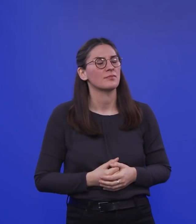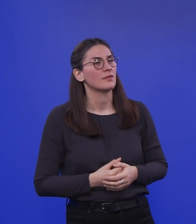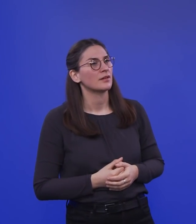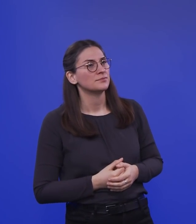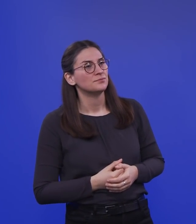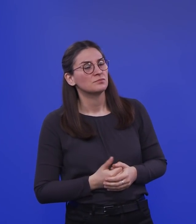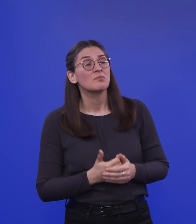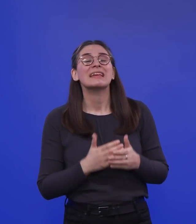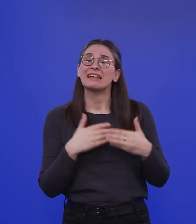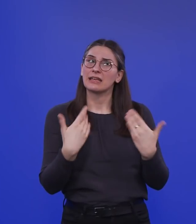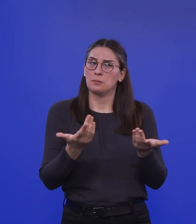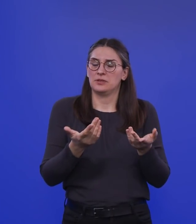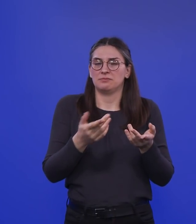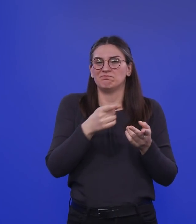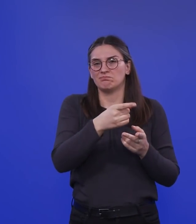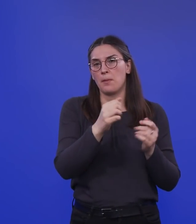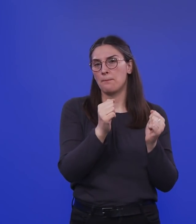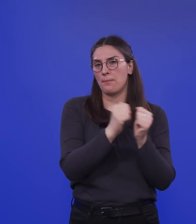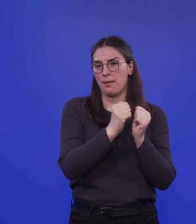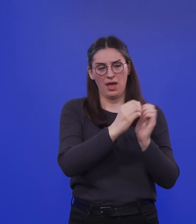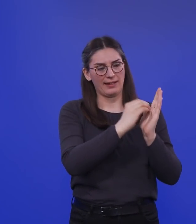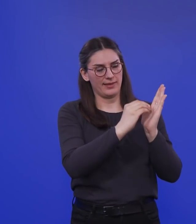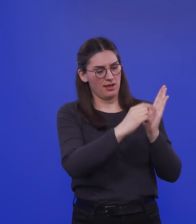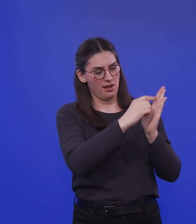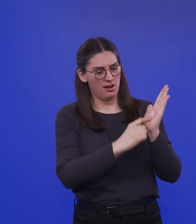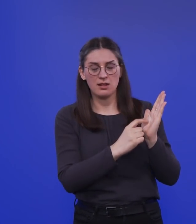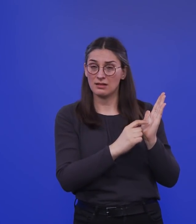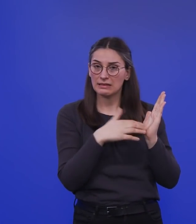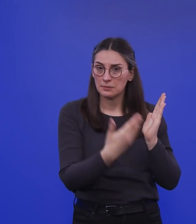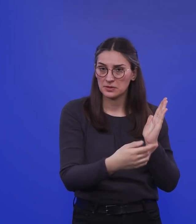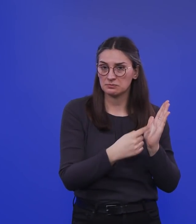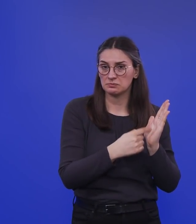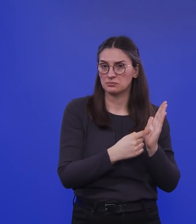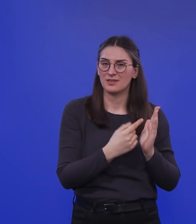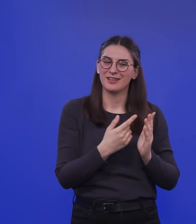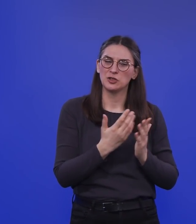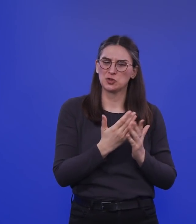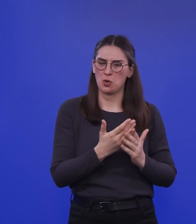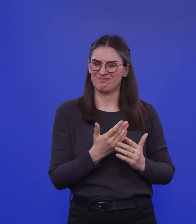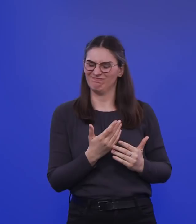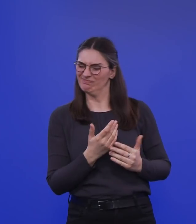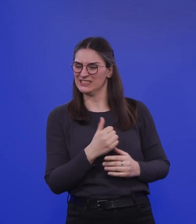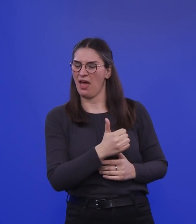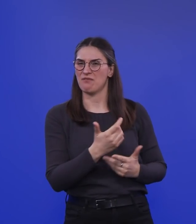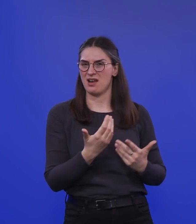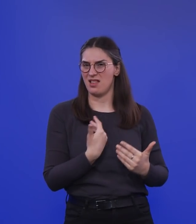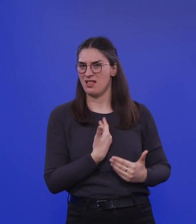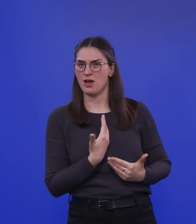da tatsächlich dieses Paper, das schon von Anfang an sehr in Zweifel gezogen wurde. Das basiert